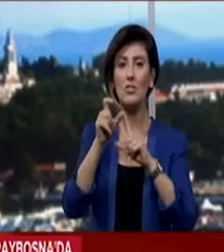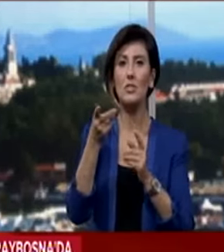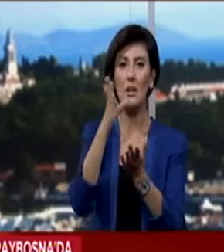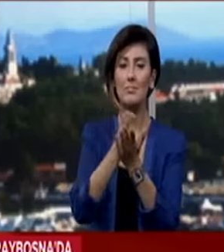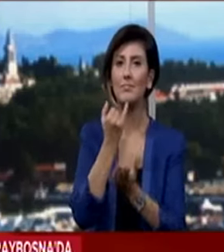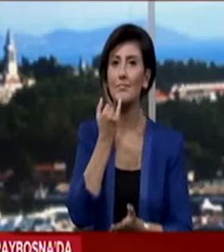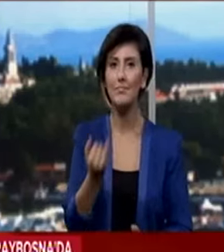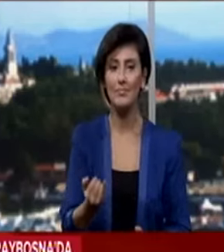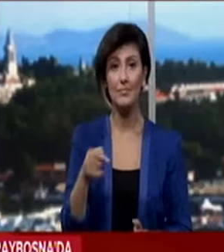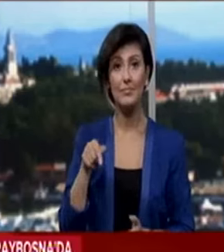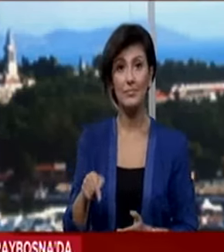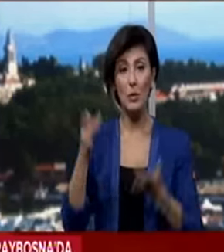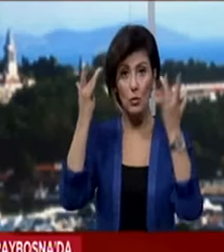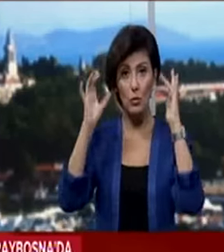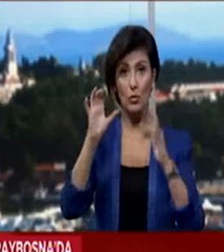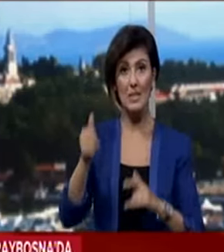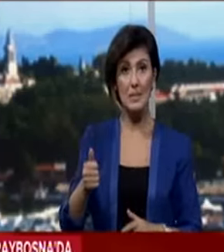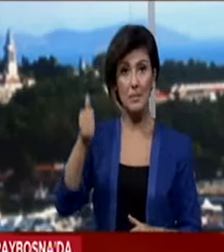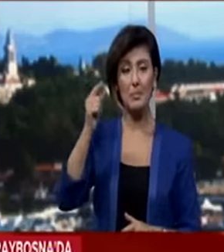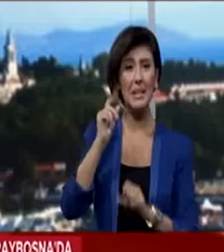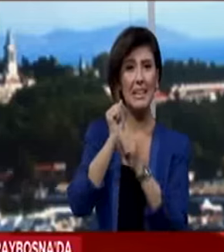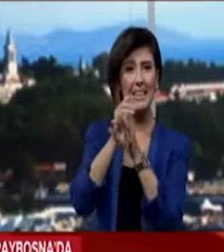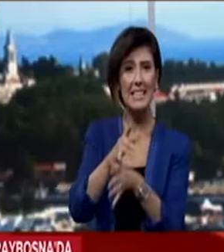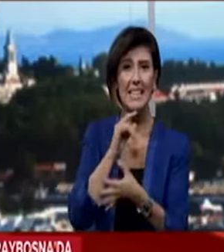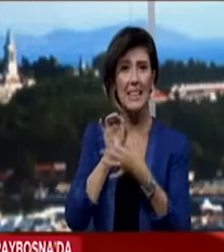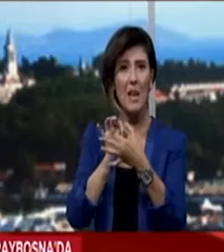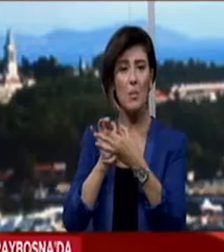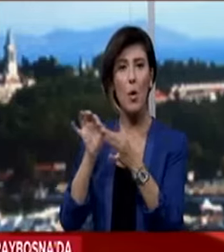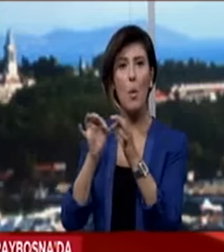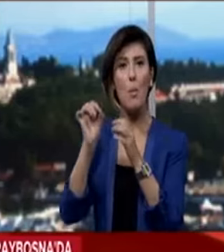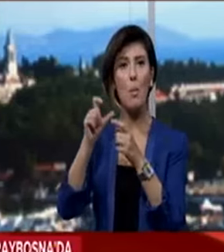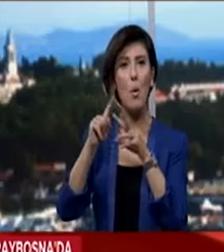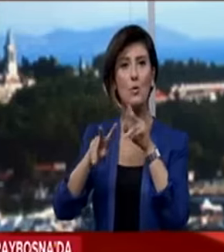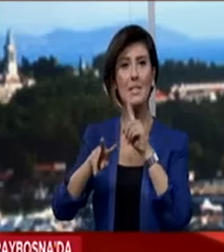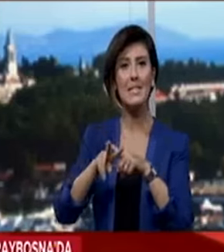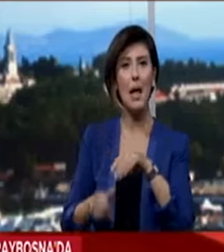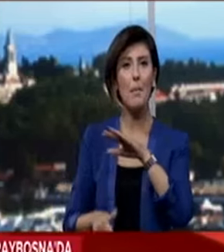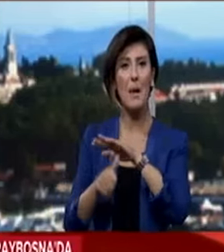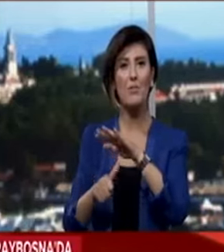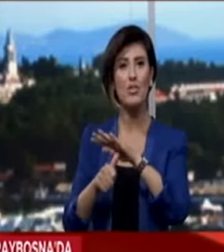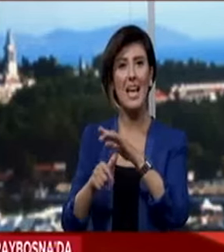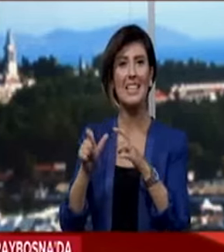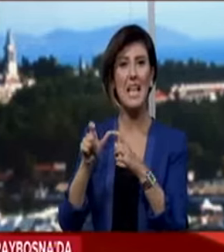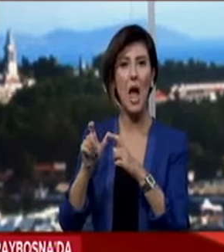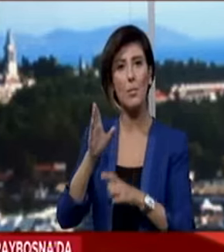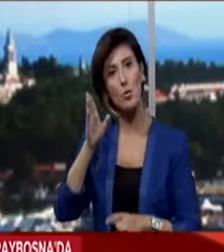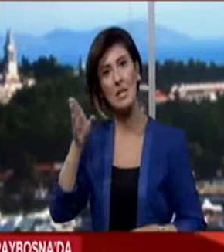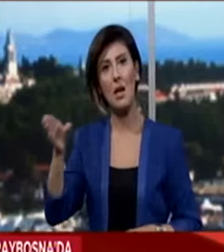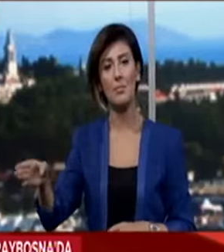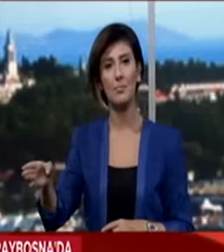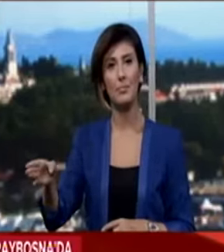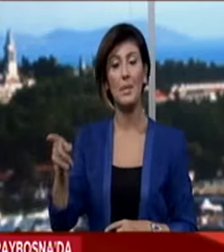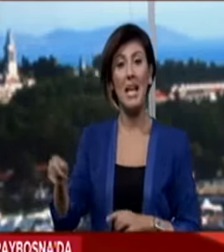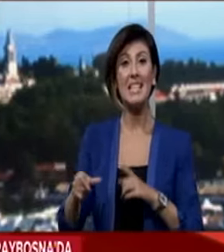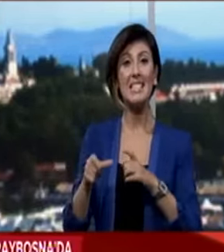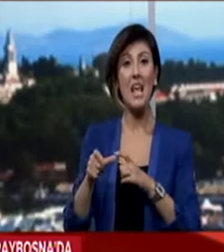Kültür ve Turizm Bakanı Yalçın Topçu, bir dizi temasla bulunmak üzere Bosna Hersek'in başkenti Saray Bosna'ya gitti. Topçu